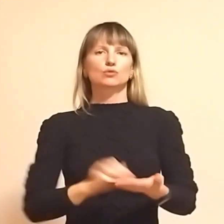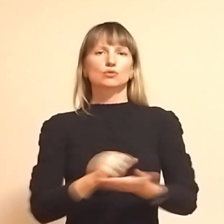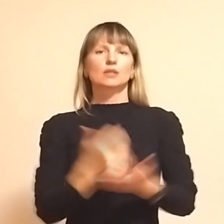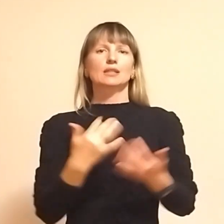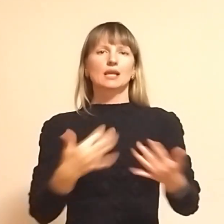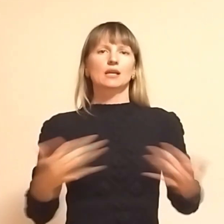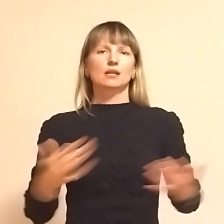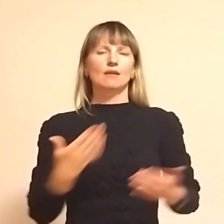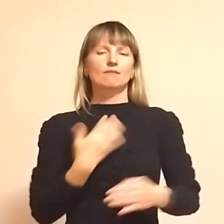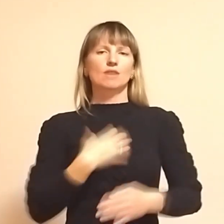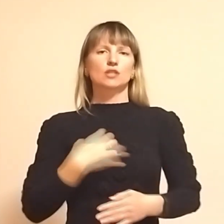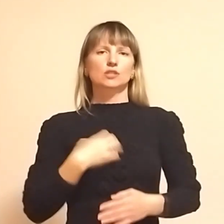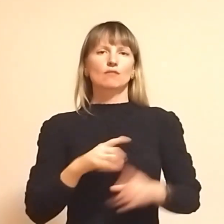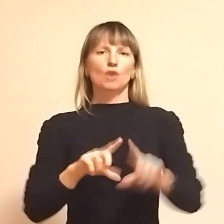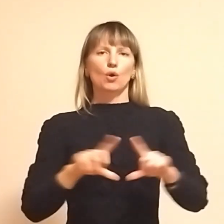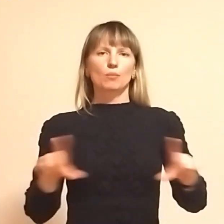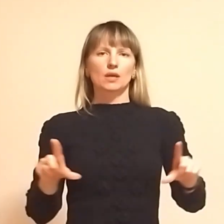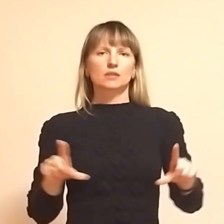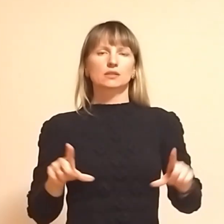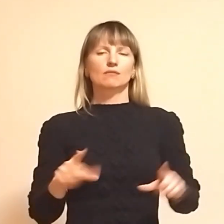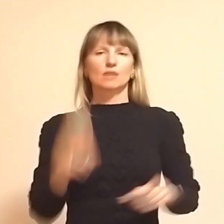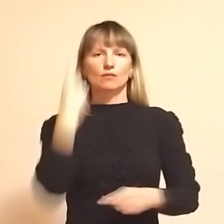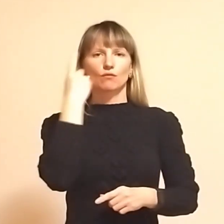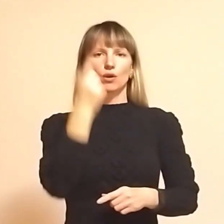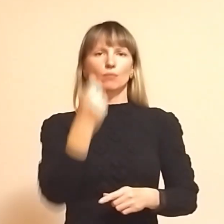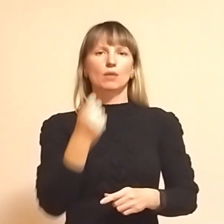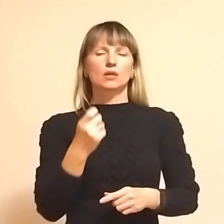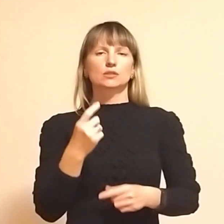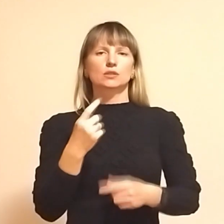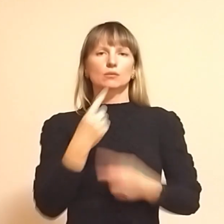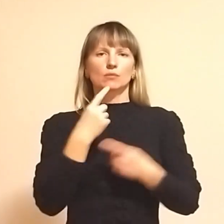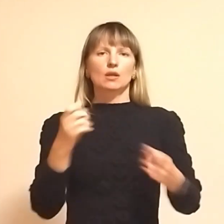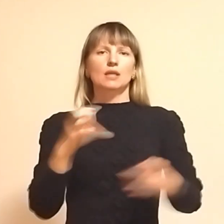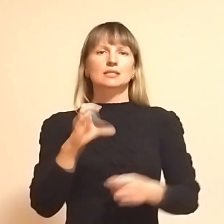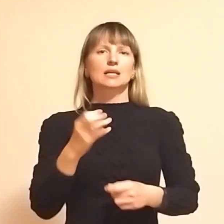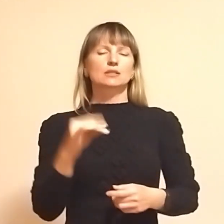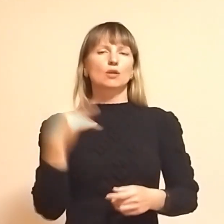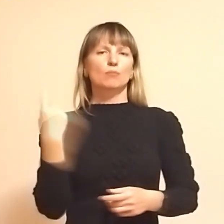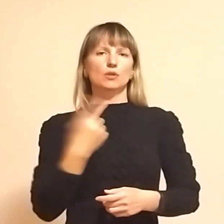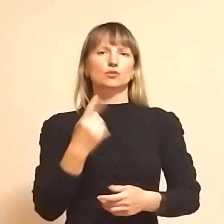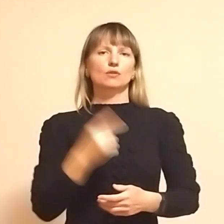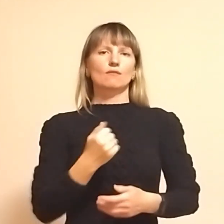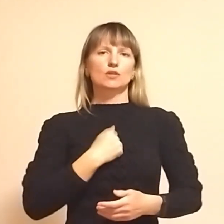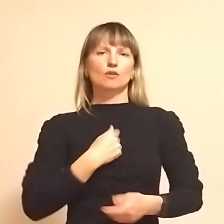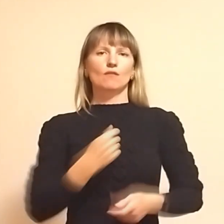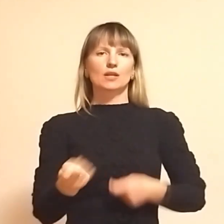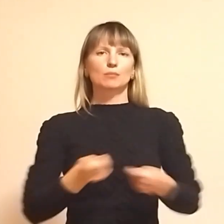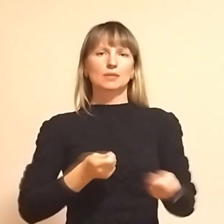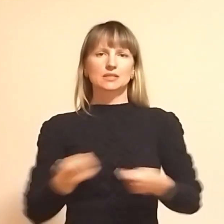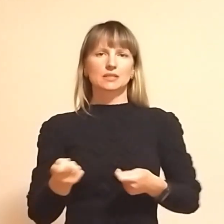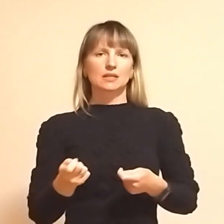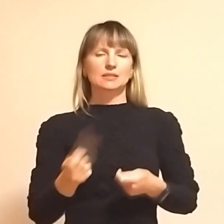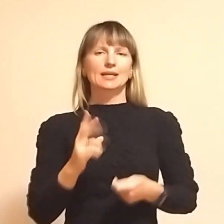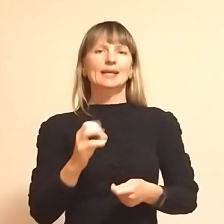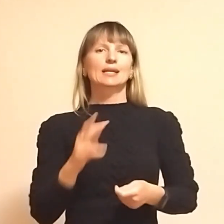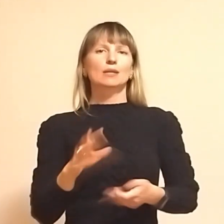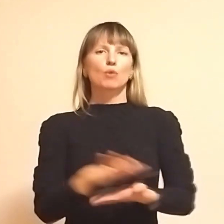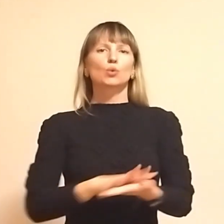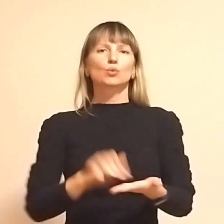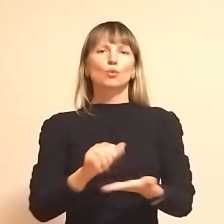декілька важливих об'єктів. Інформацію оприлюднили на сайті обласної військової адміністрації. Крім руйнування